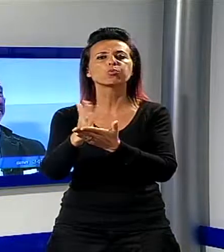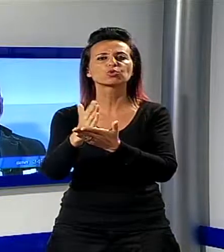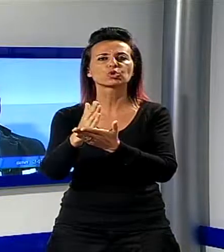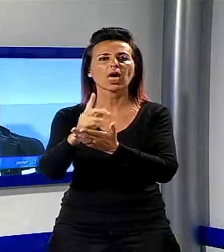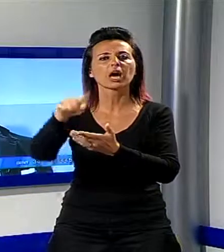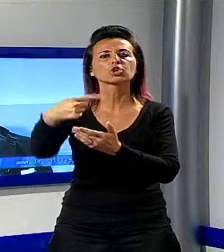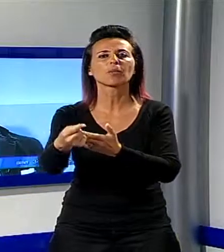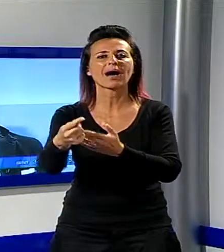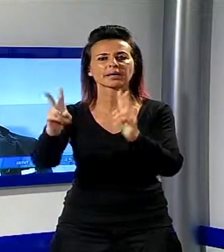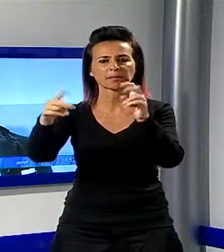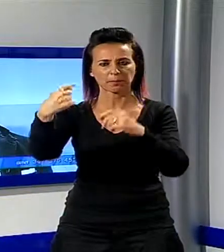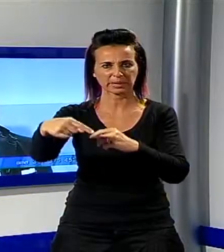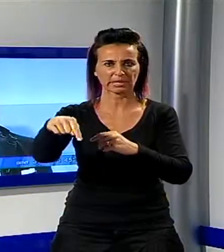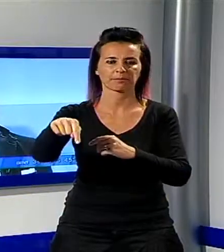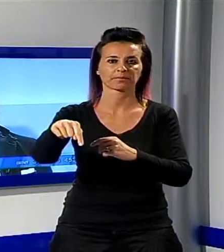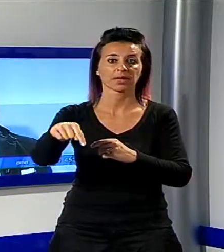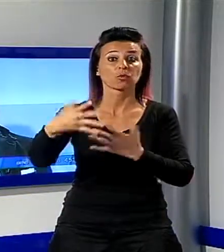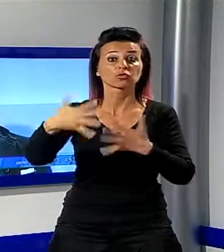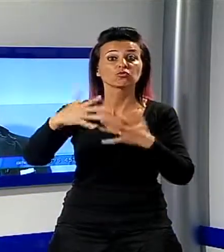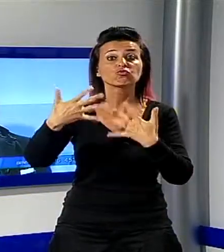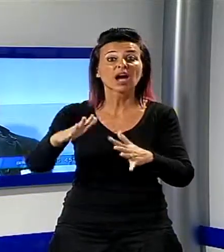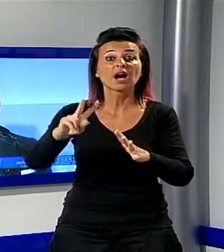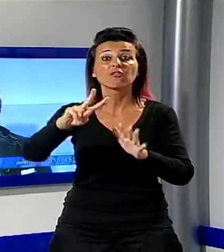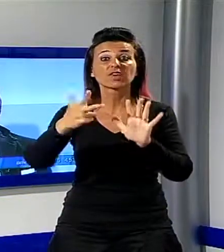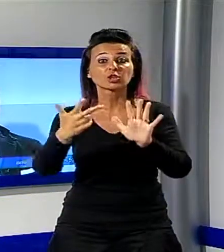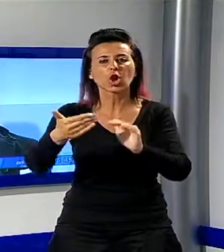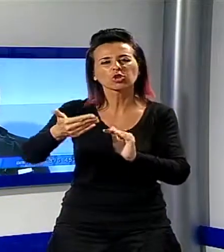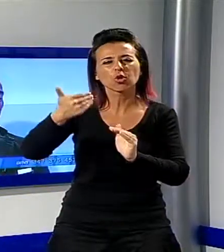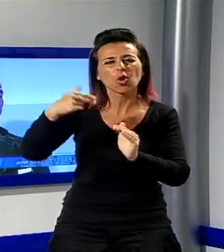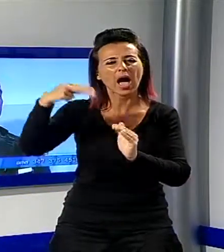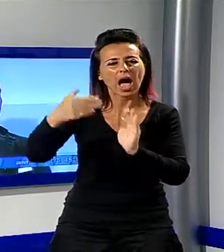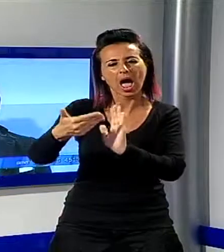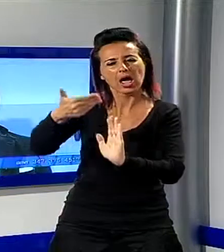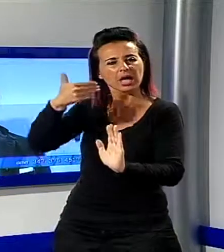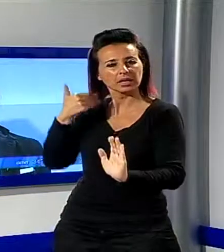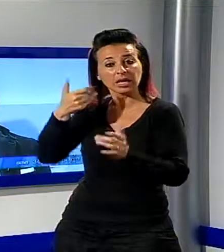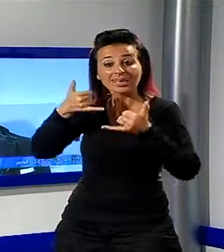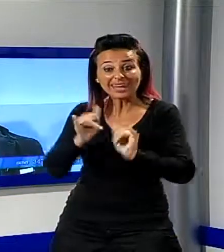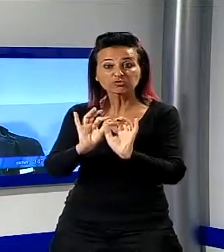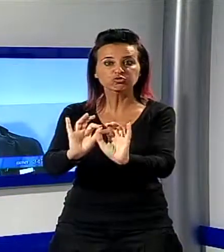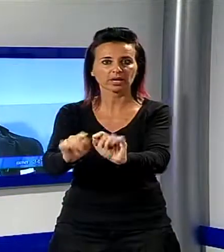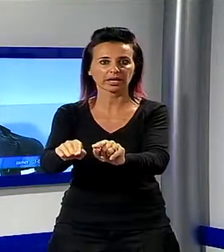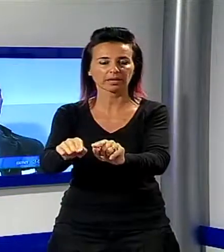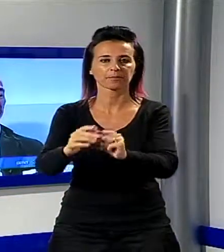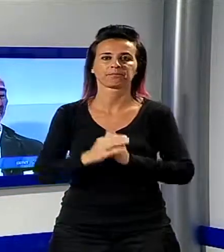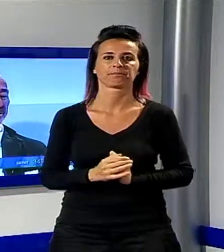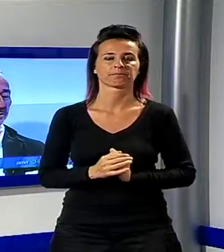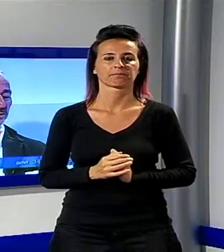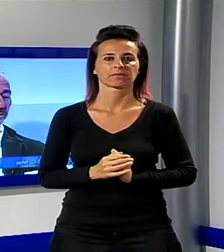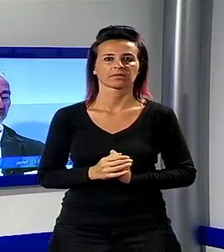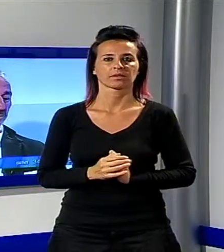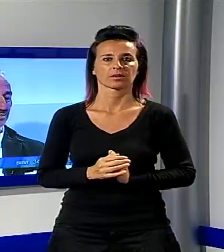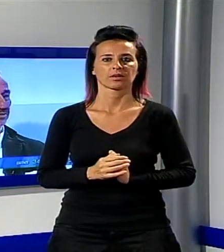e quindi sicuramente sarebbe Camaiore. Dopo tante voci e